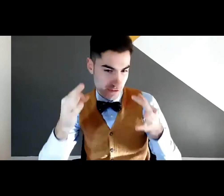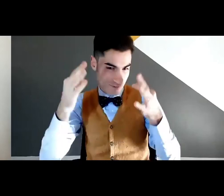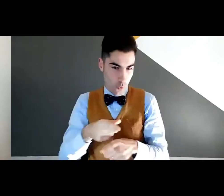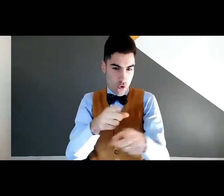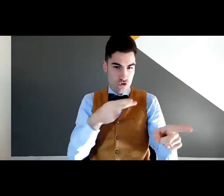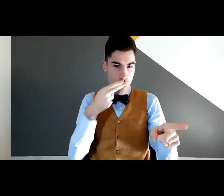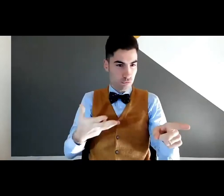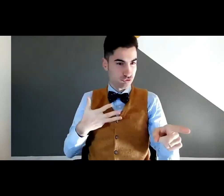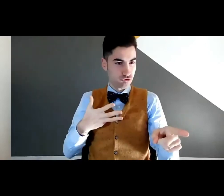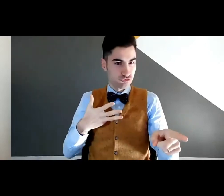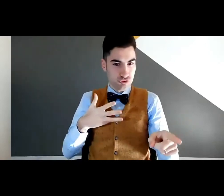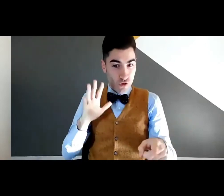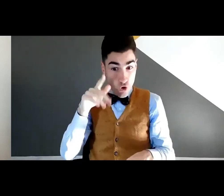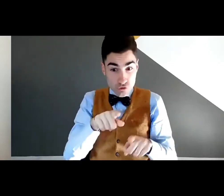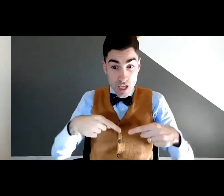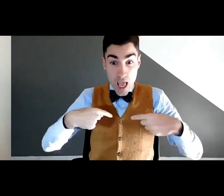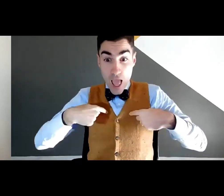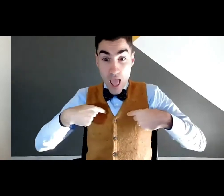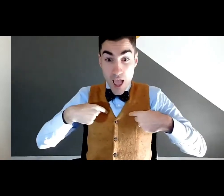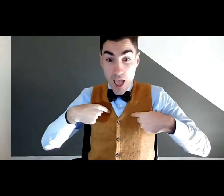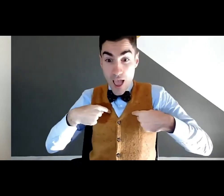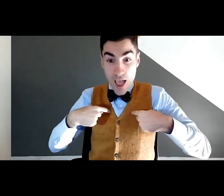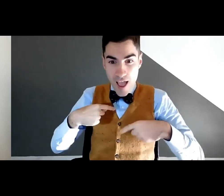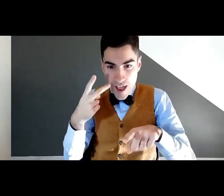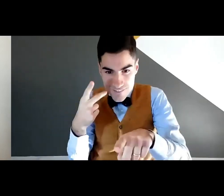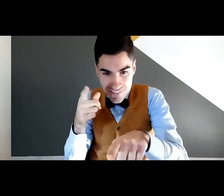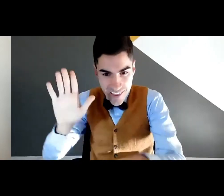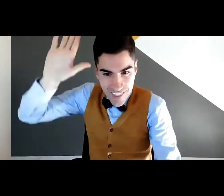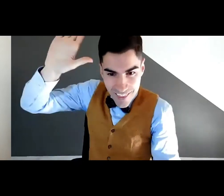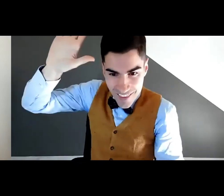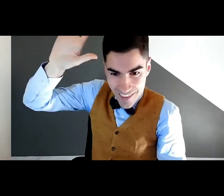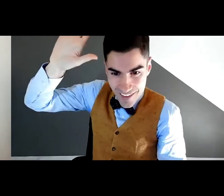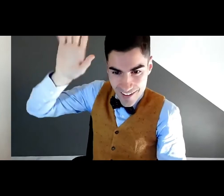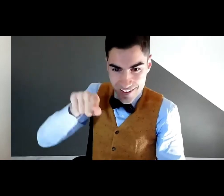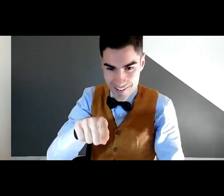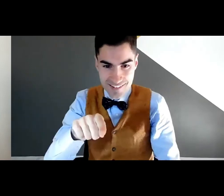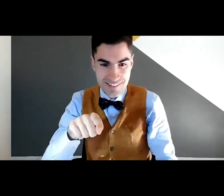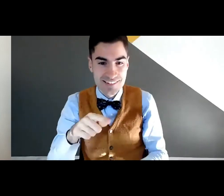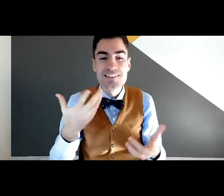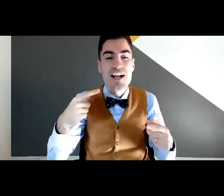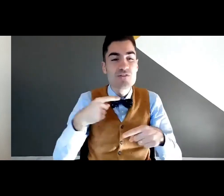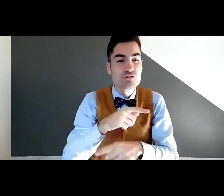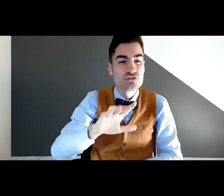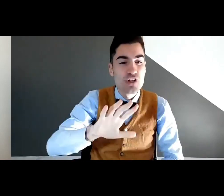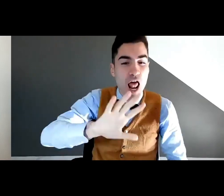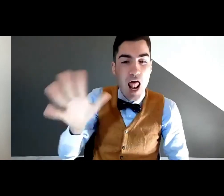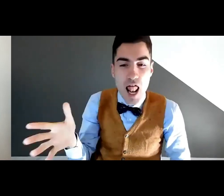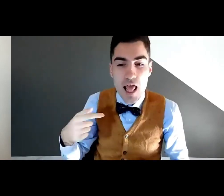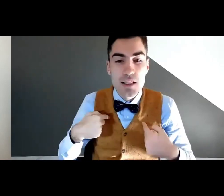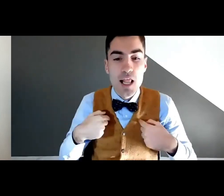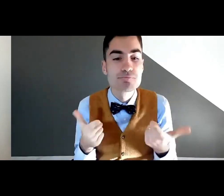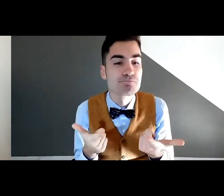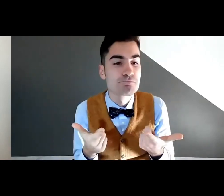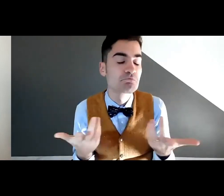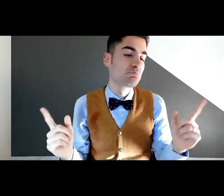Ciao Paolo. Sicuramente ci sarà un Marco, un Fabrizio, un Paolo. E siete proprio voi. Siete proprio voi a cui io sto dicendo